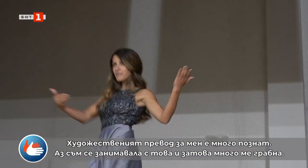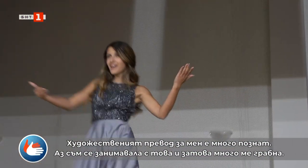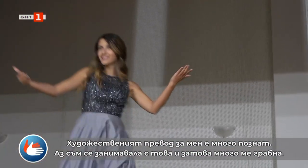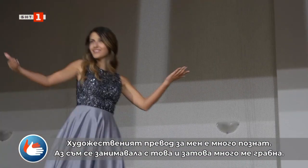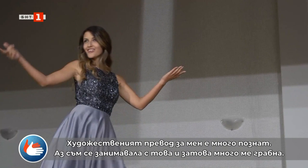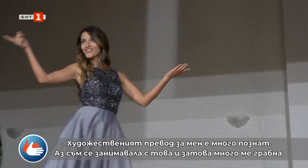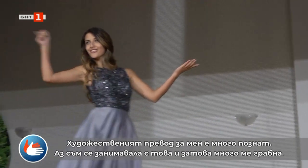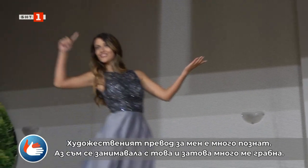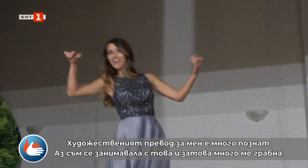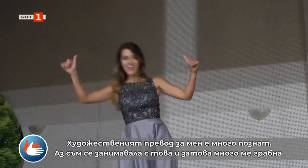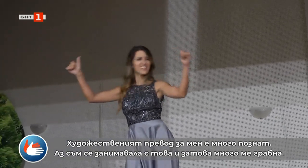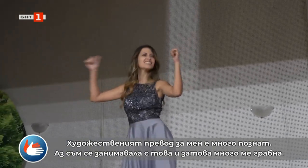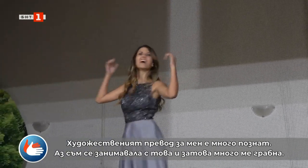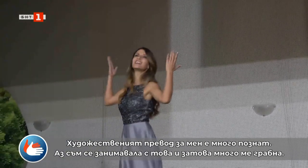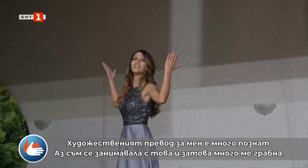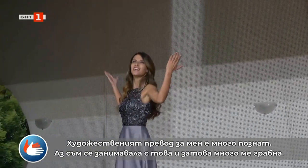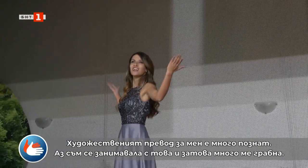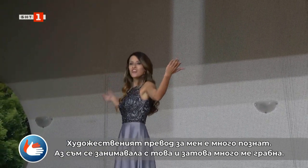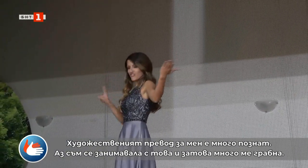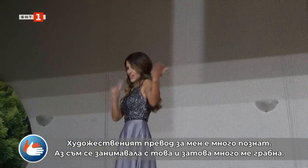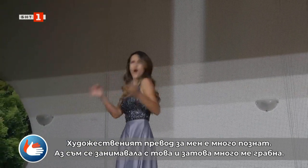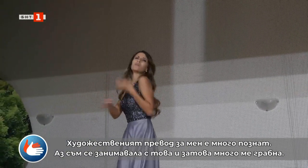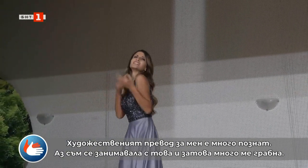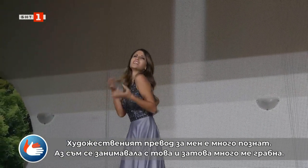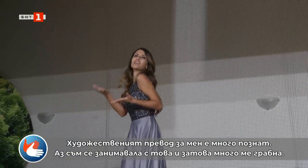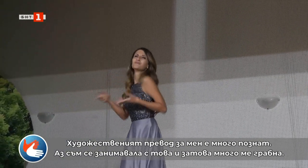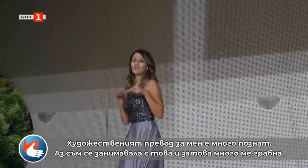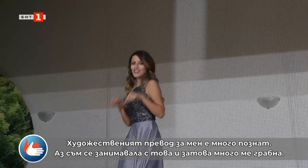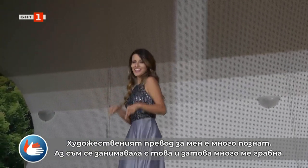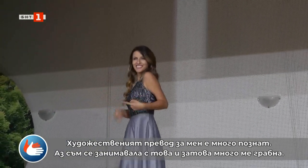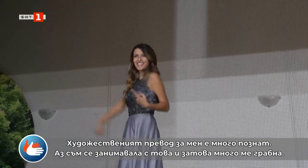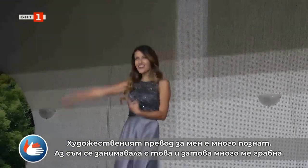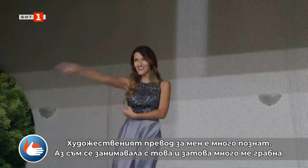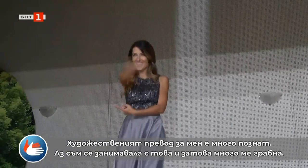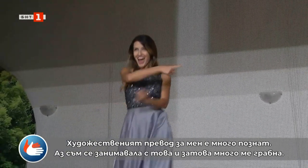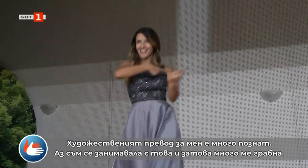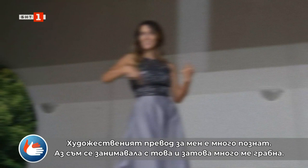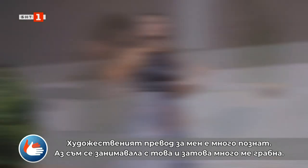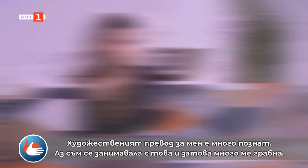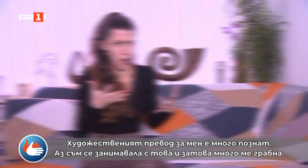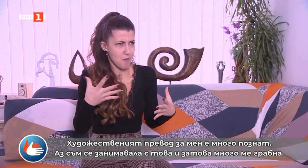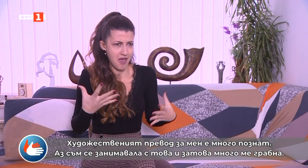Художественият превод за мен е много познат. Аз съм се занимавала с това и за това много ме грабна.